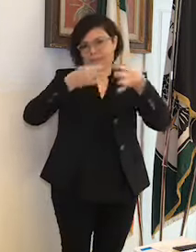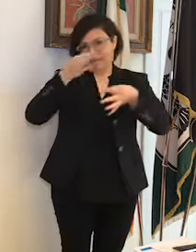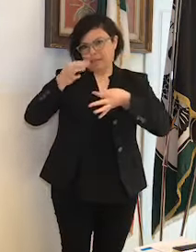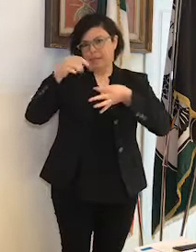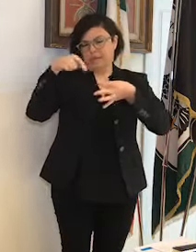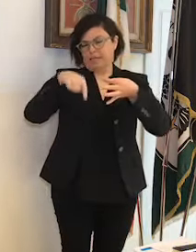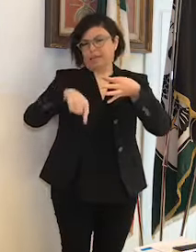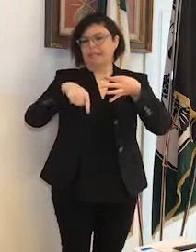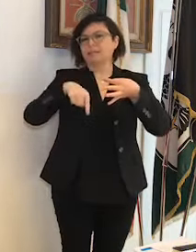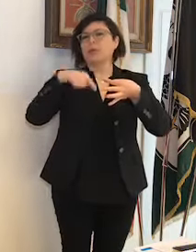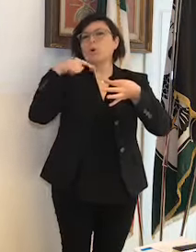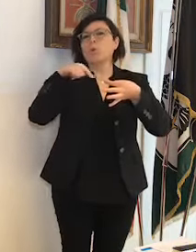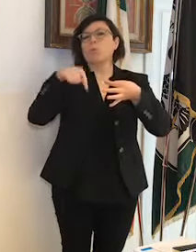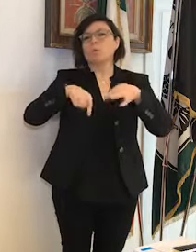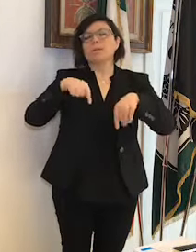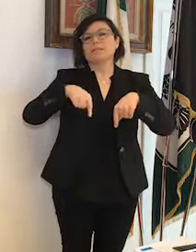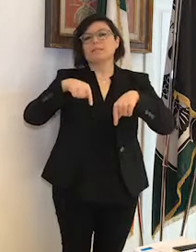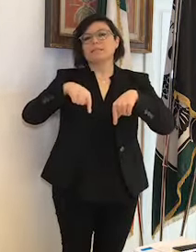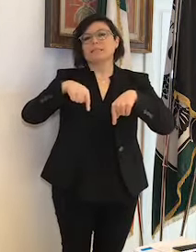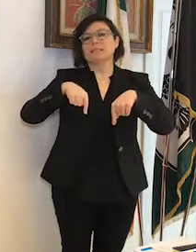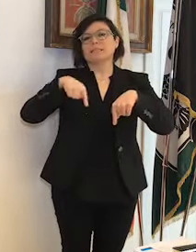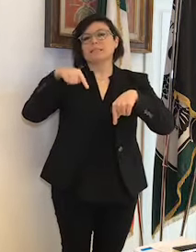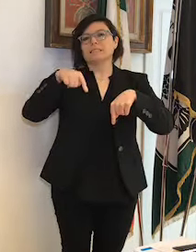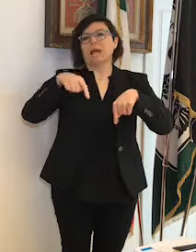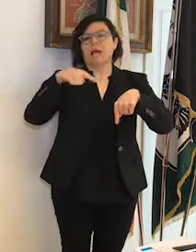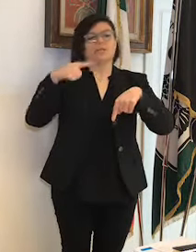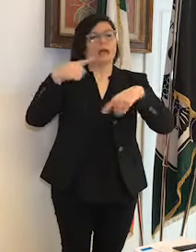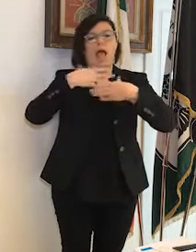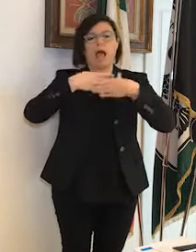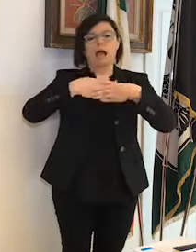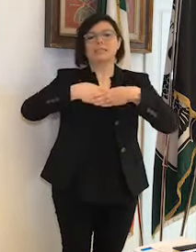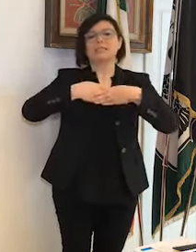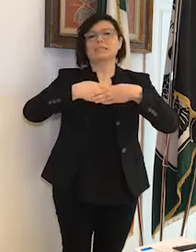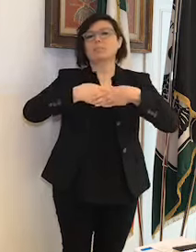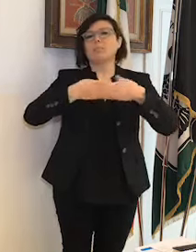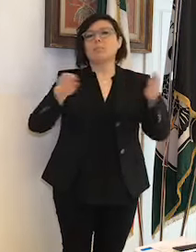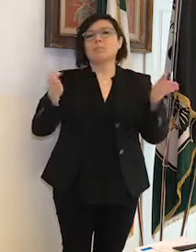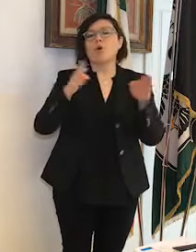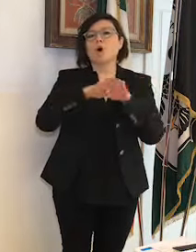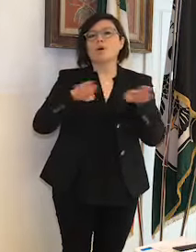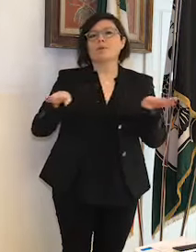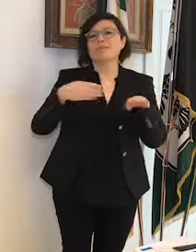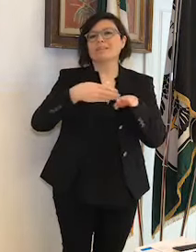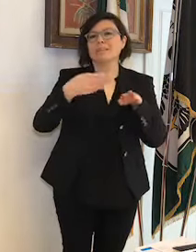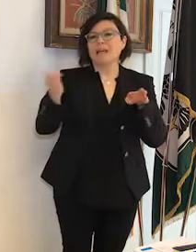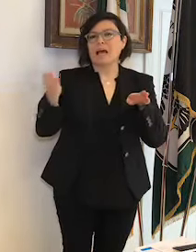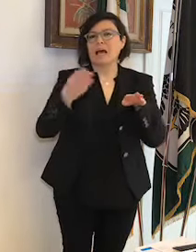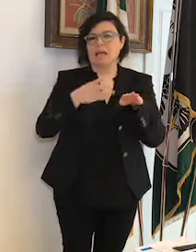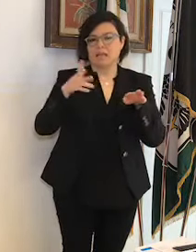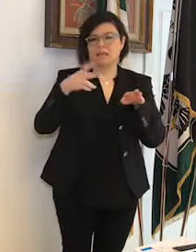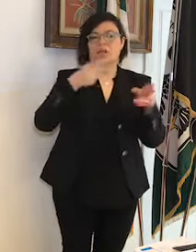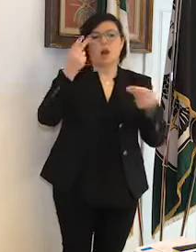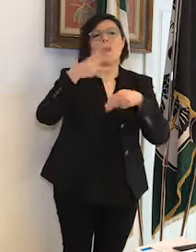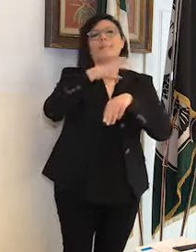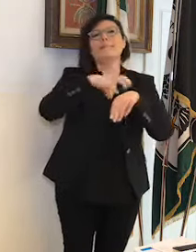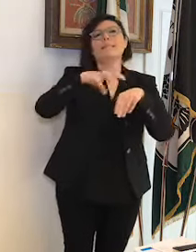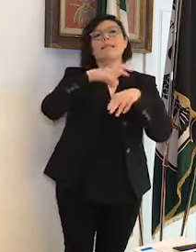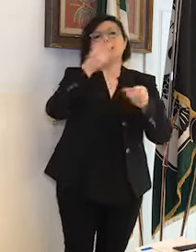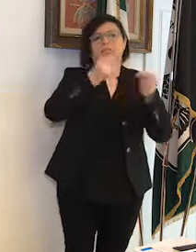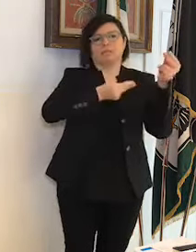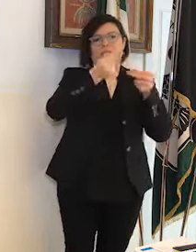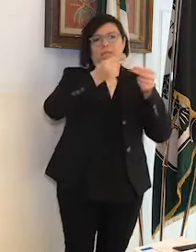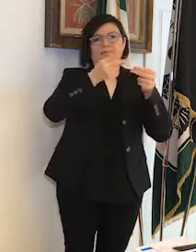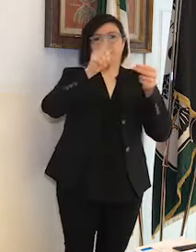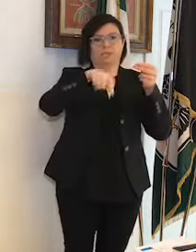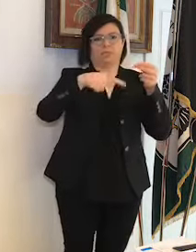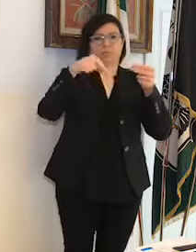non è una erogazione a sportello. Nelle stime del Ministero delle Finanze ribadite proprio